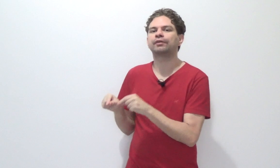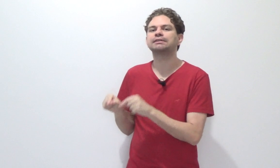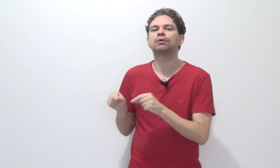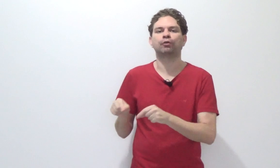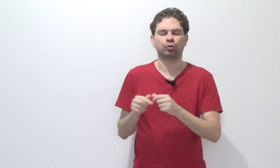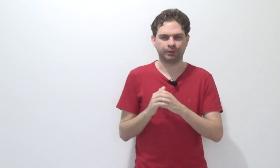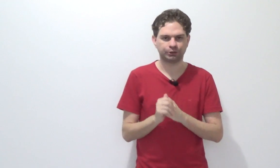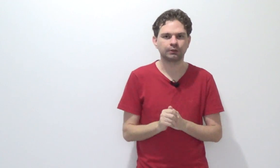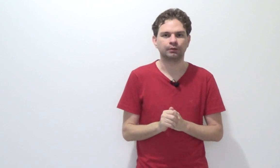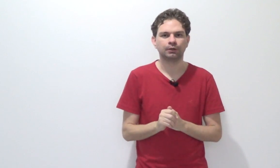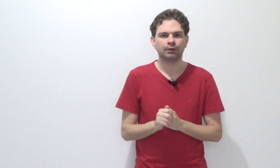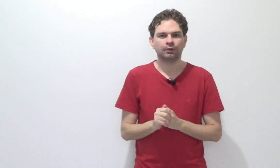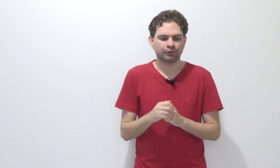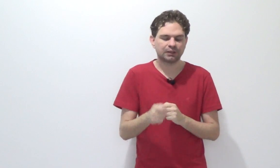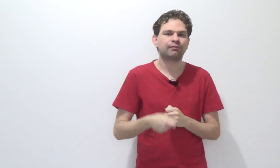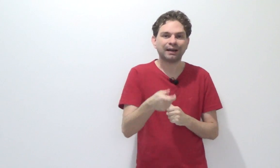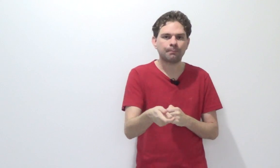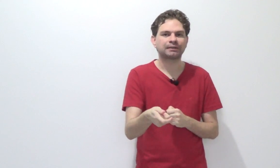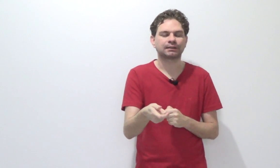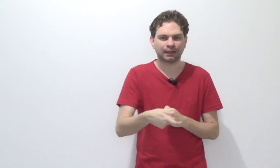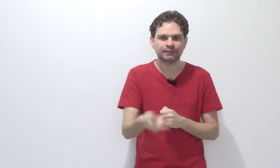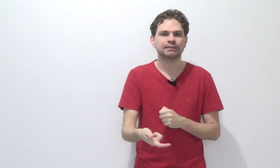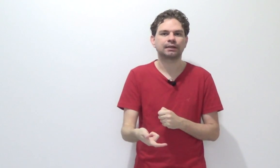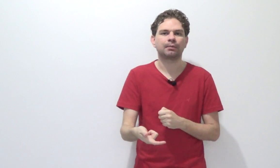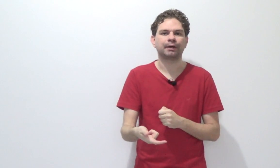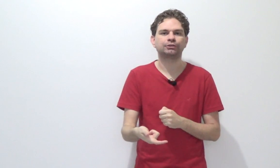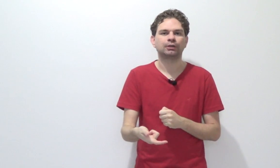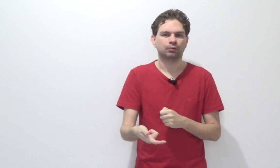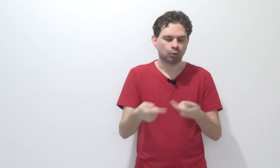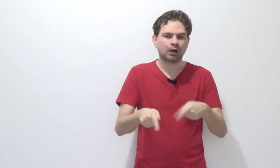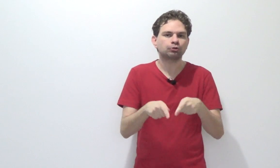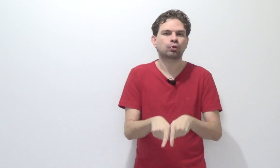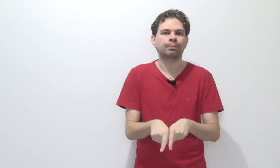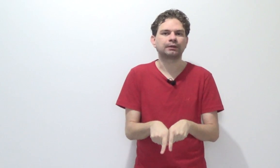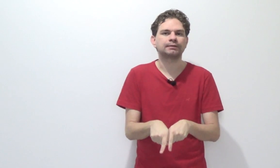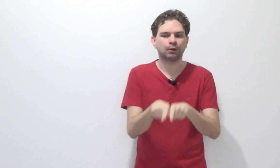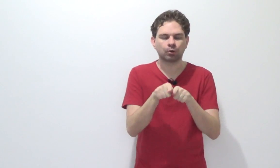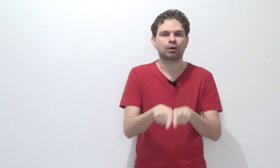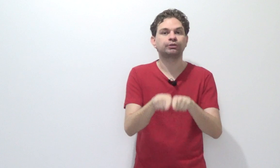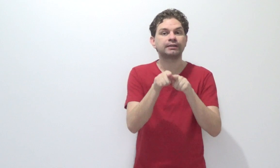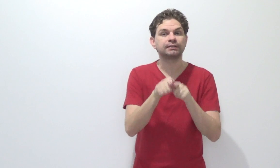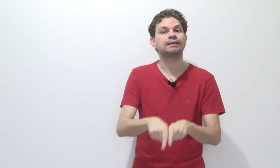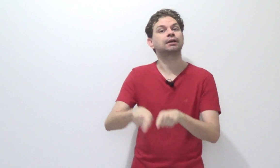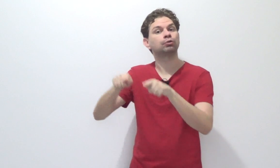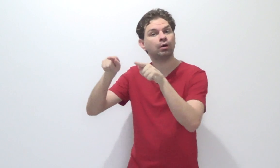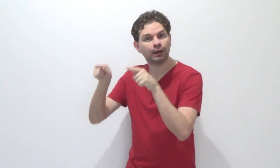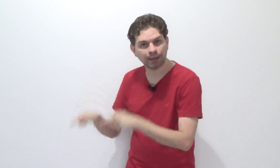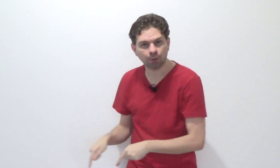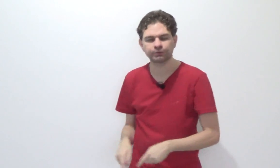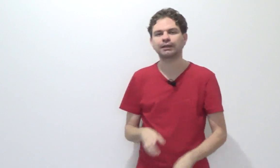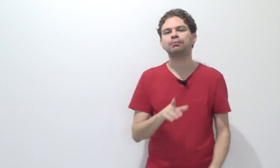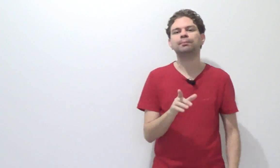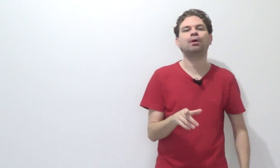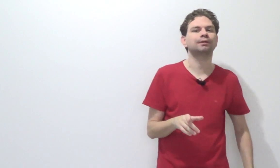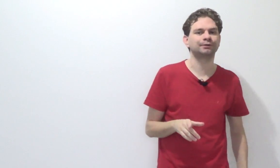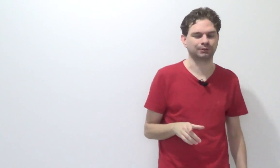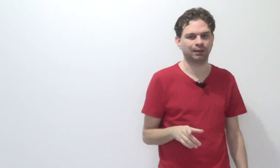infração foi cometida, você vai apresentar necessariamente o local de competência ao local de residência do réu. Isso aqui é muito importante, tá?